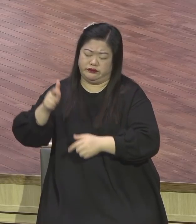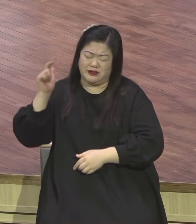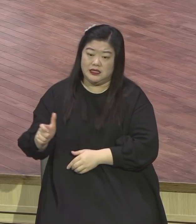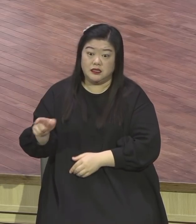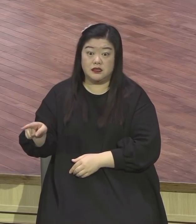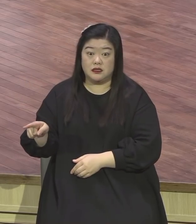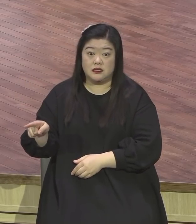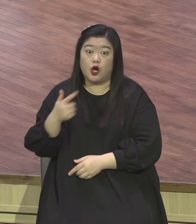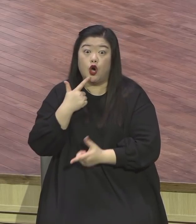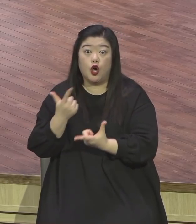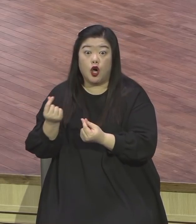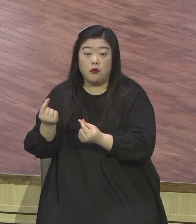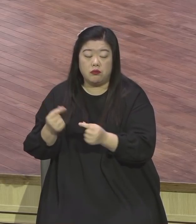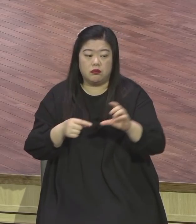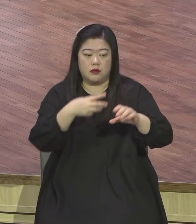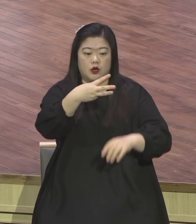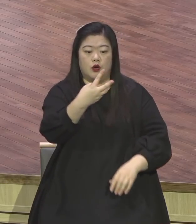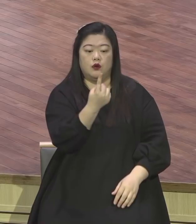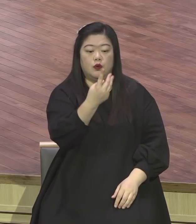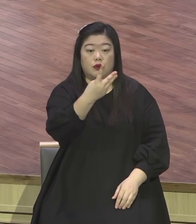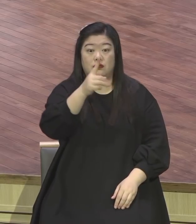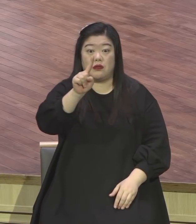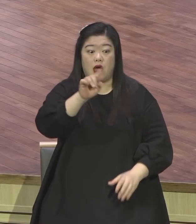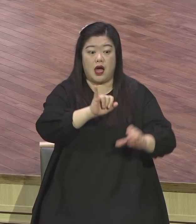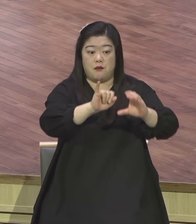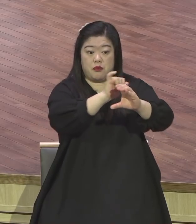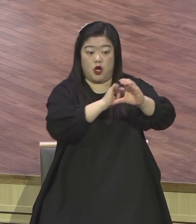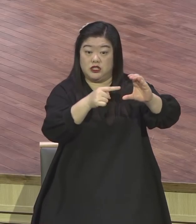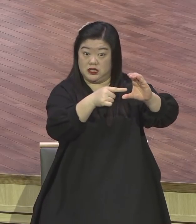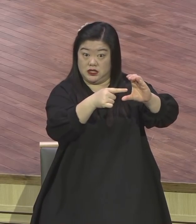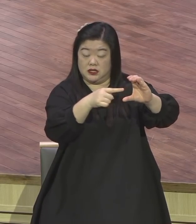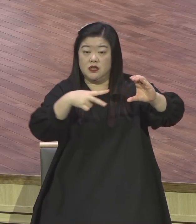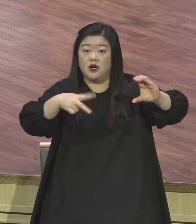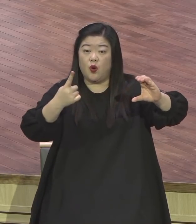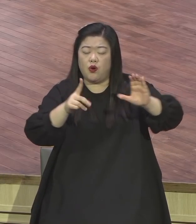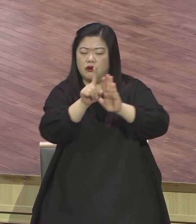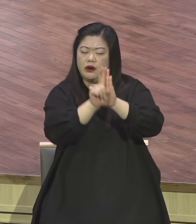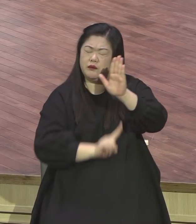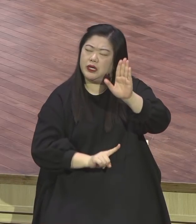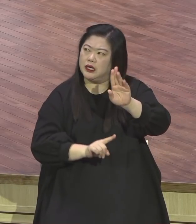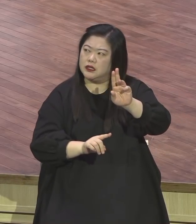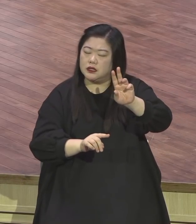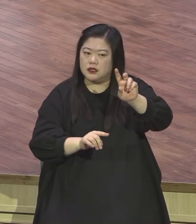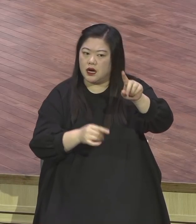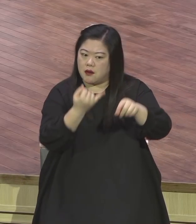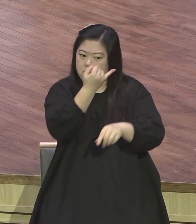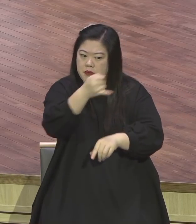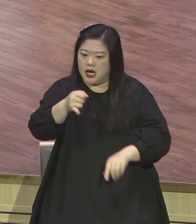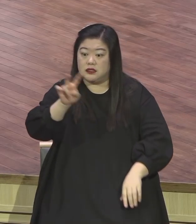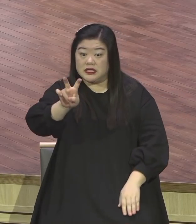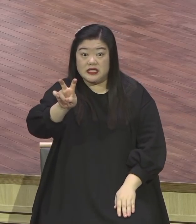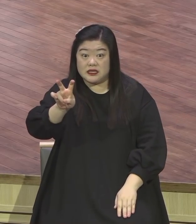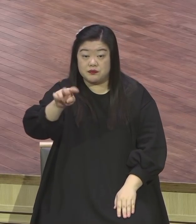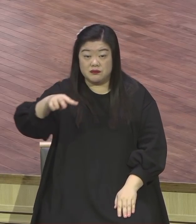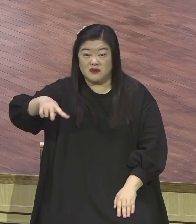죽지 않는다고 해요 영하 20도에 버틴다 장기간 보관한 벽돌식품 이게